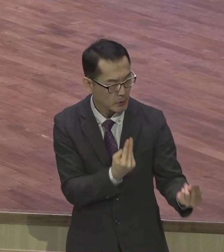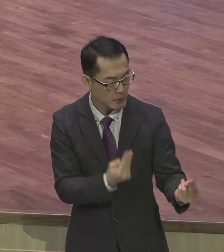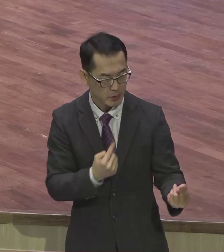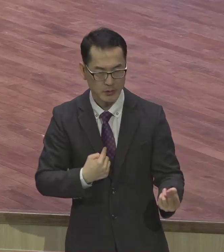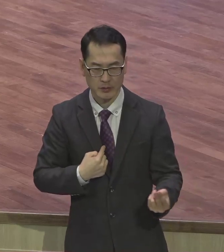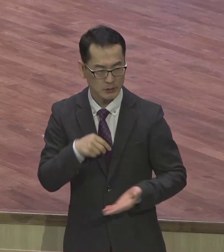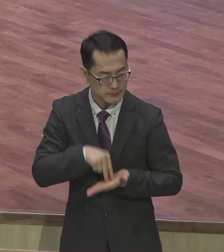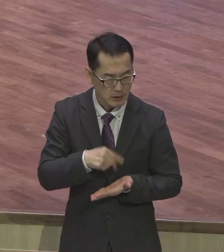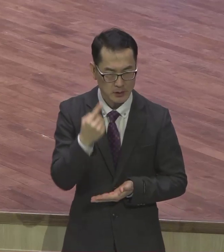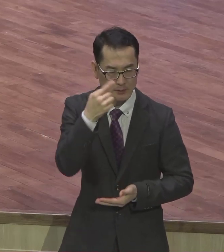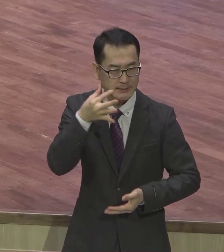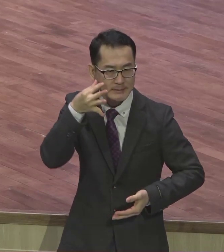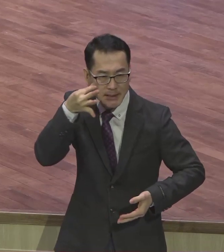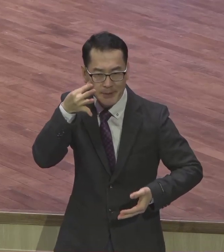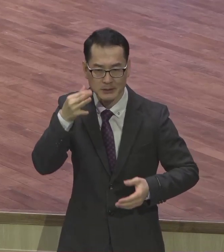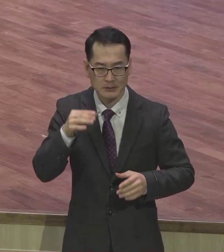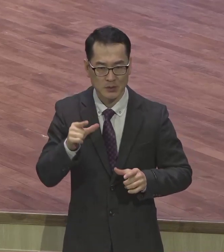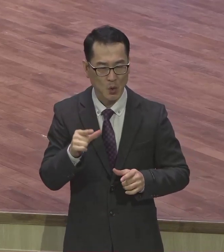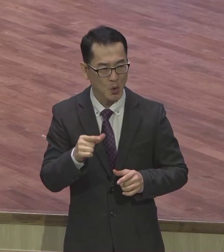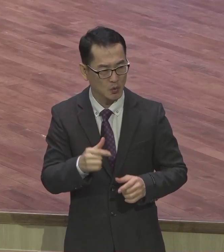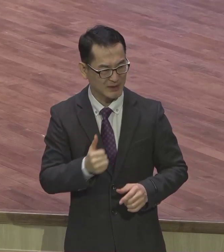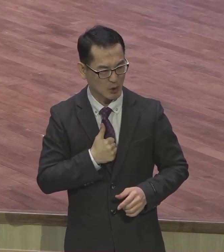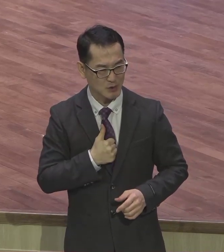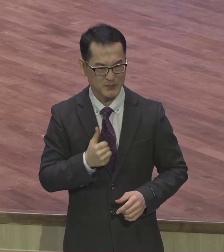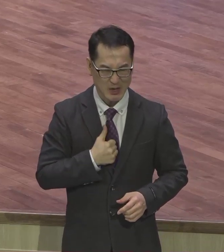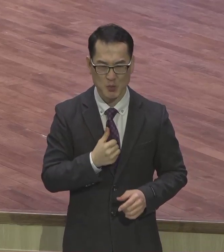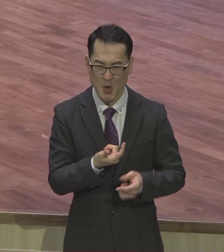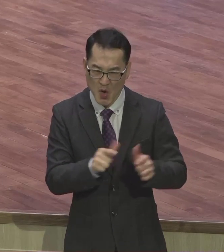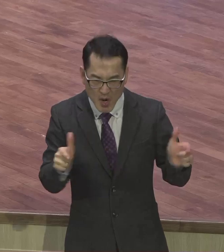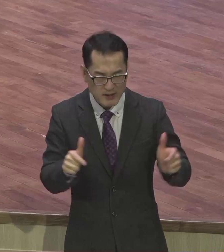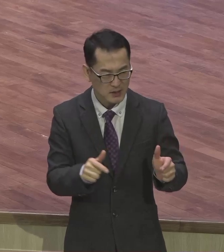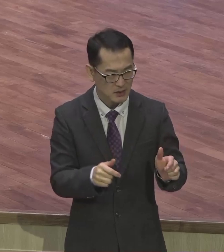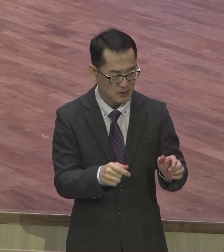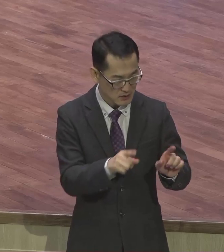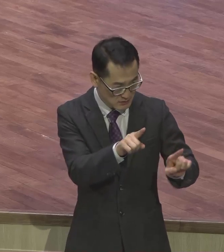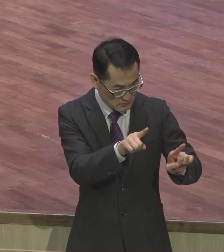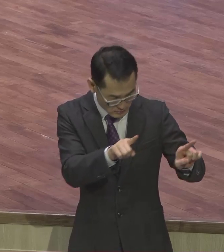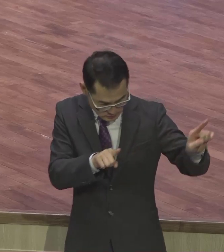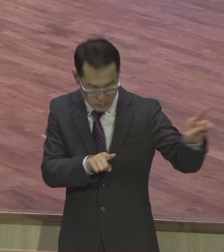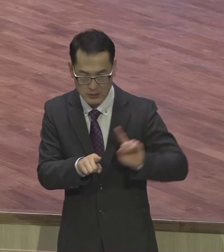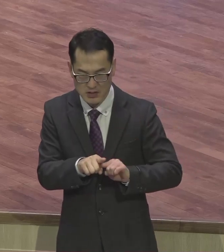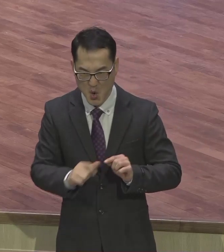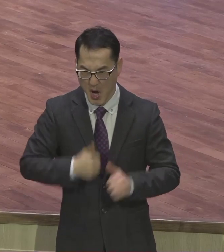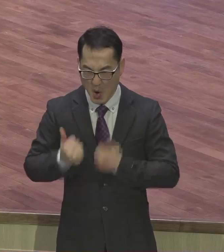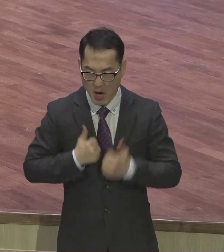속에 자전한 술등 열등의식 우울의식 이런 것들이 너무 많아가지고 편할 날이 없어